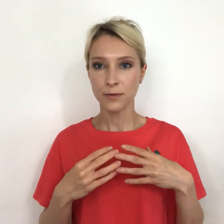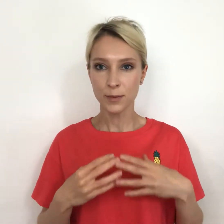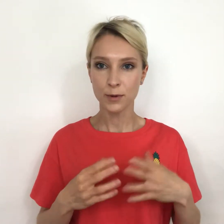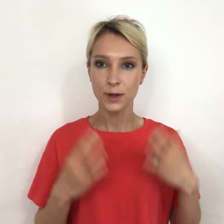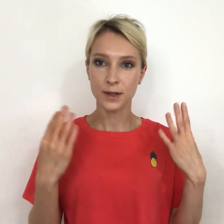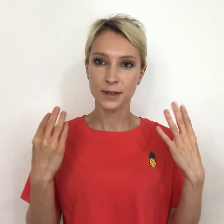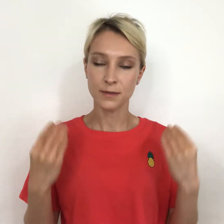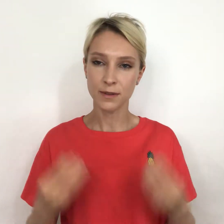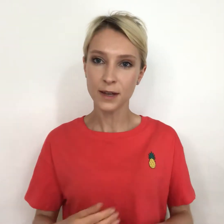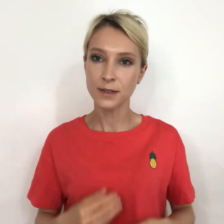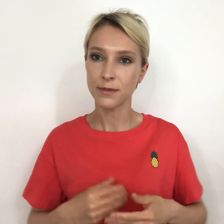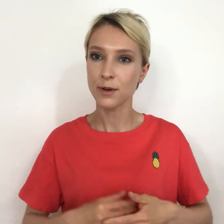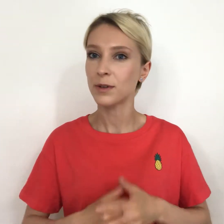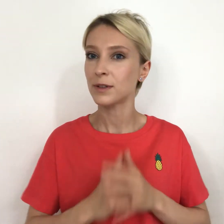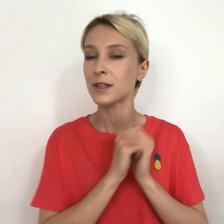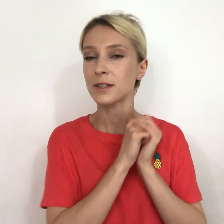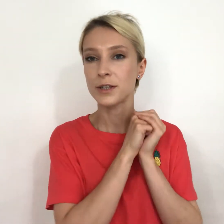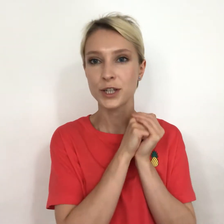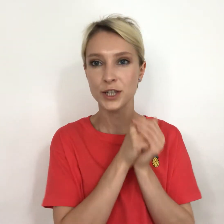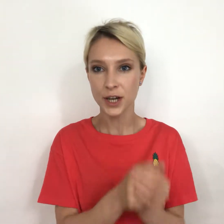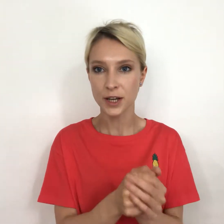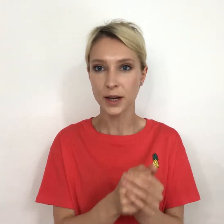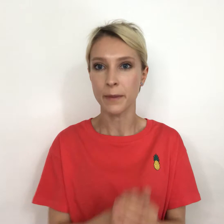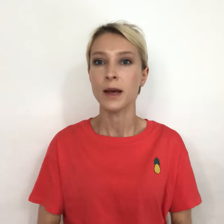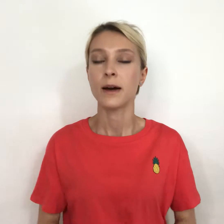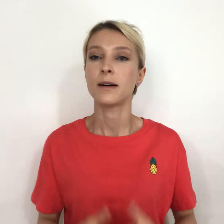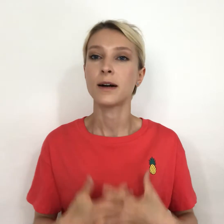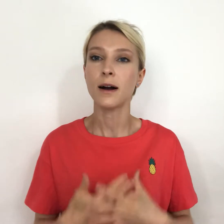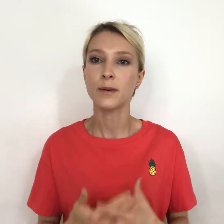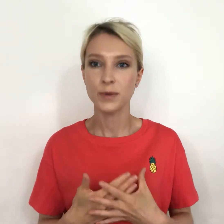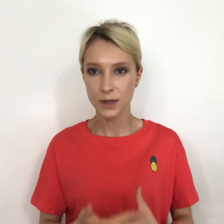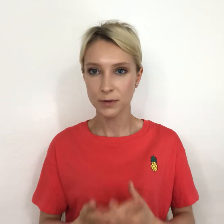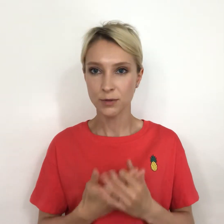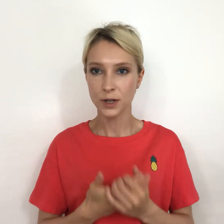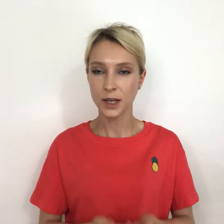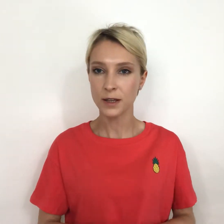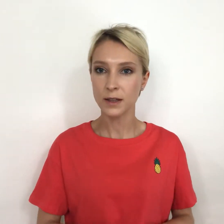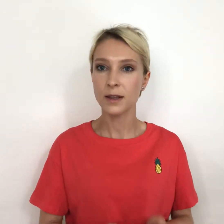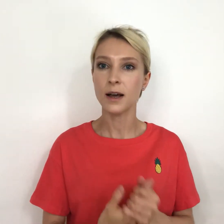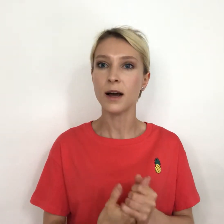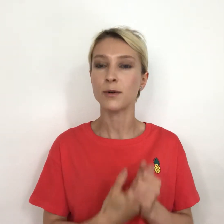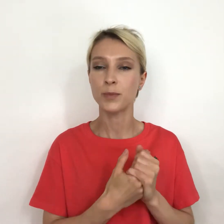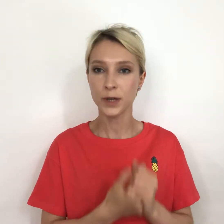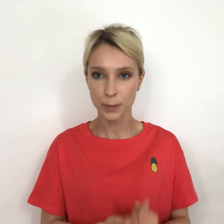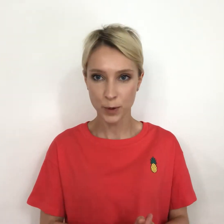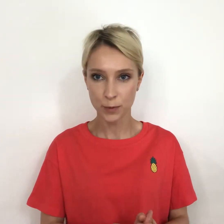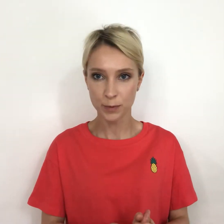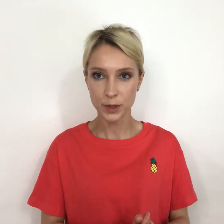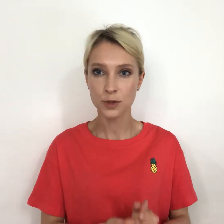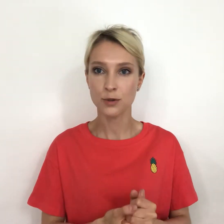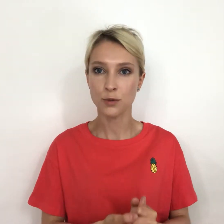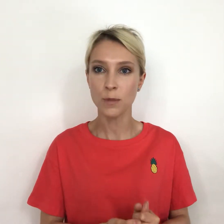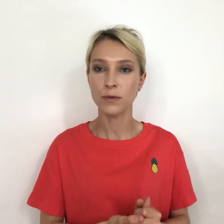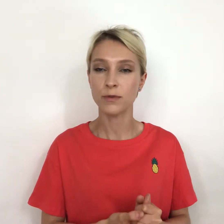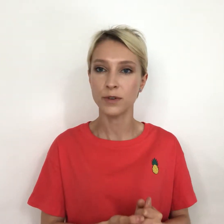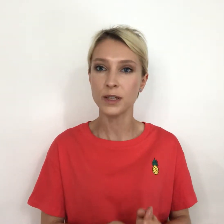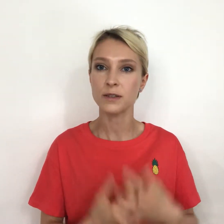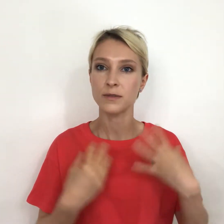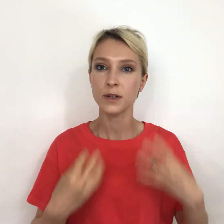формула называется формула насыщения. Как комбинировать нутриенты для любых приемов пищи, чтобы вы действительно